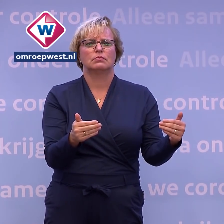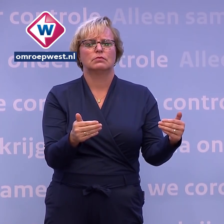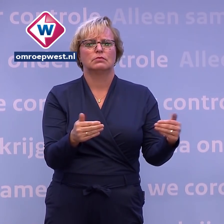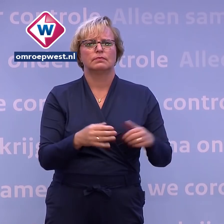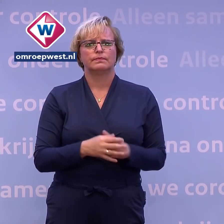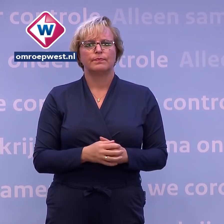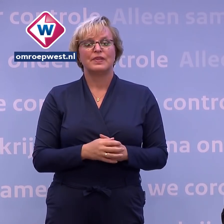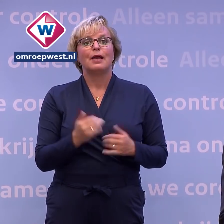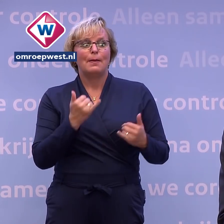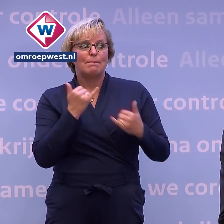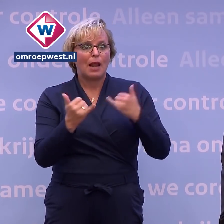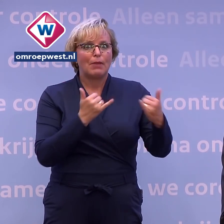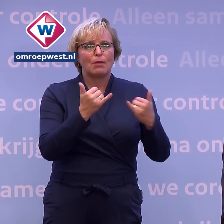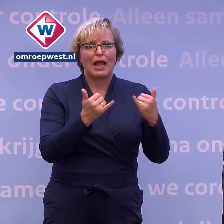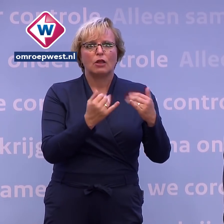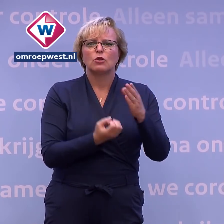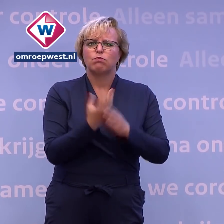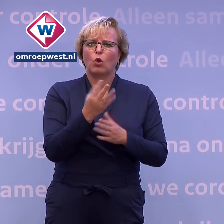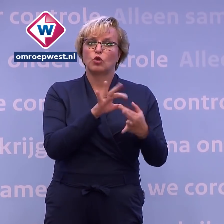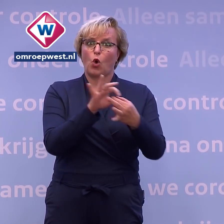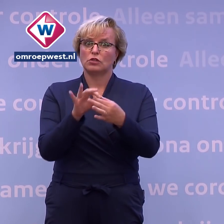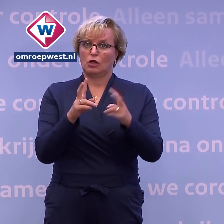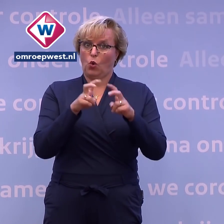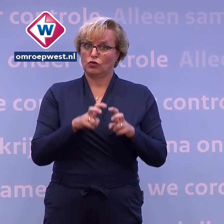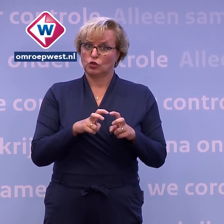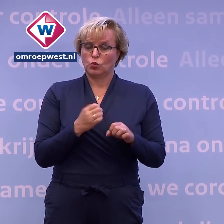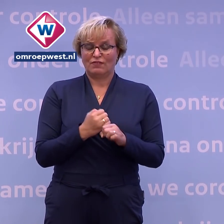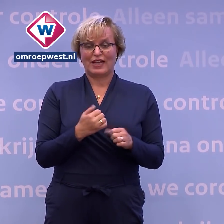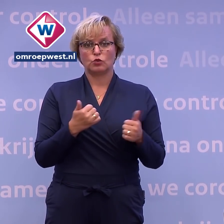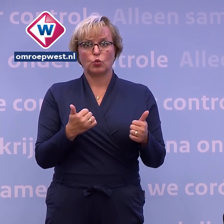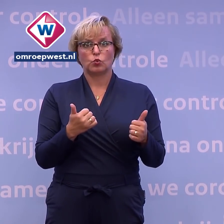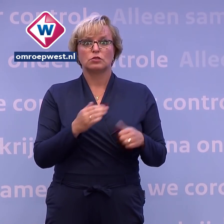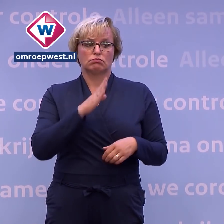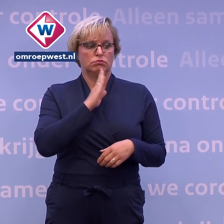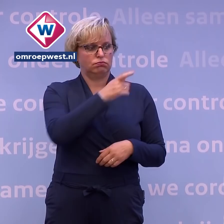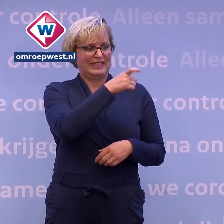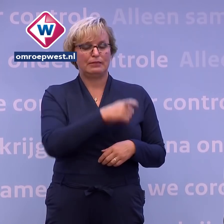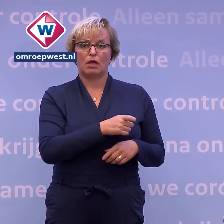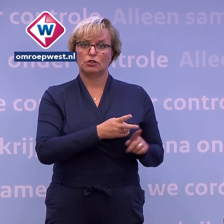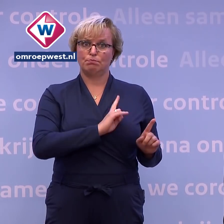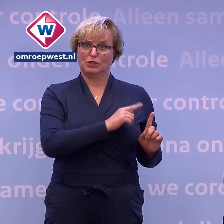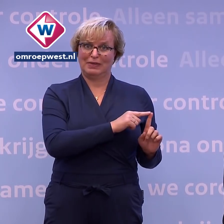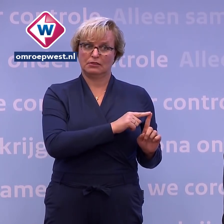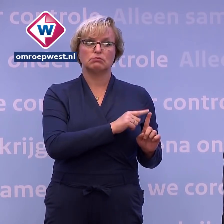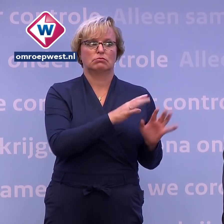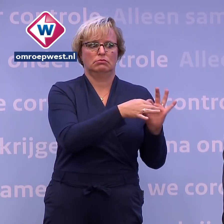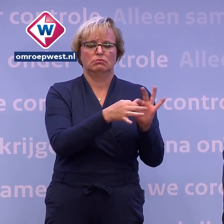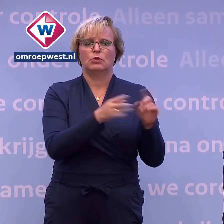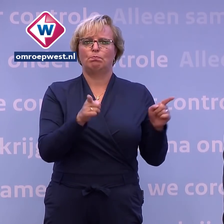Dat nabellen, het bron- en contactonderzoek, werkt heel goed als het aantal contacten van iemand die besmet blijkt, beperkt is.